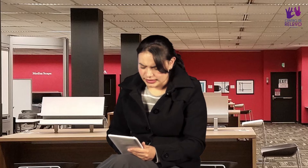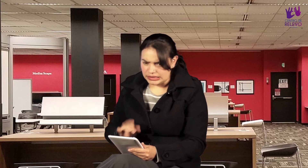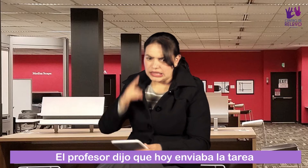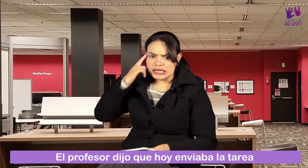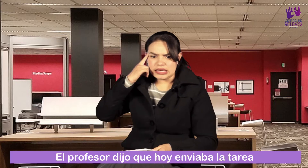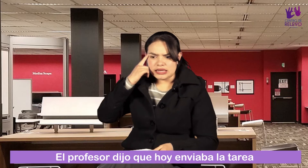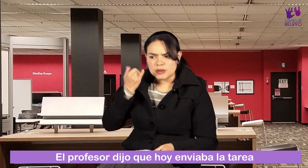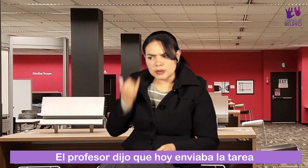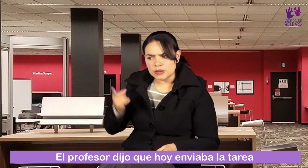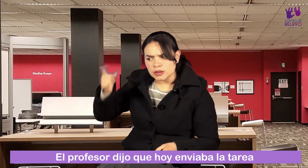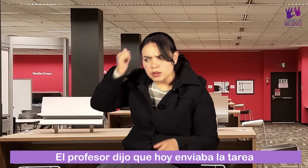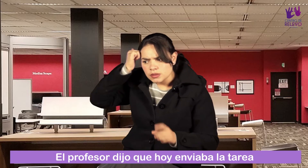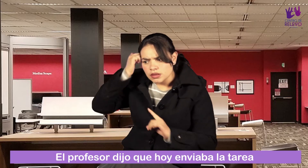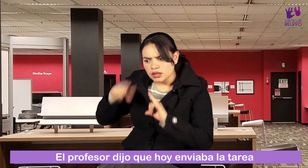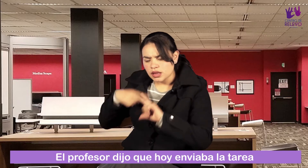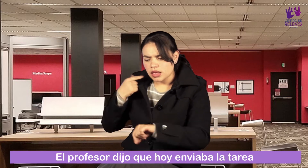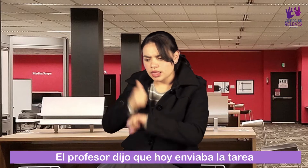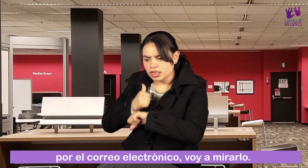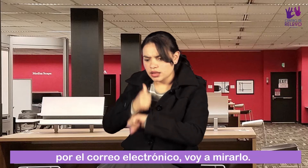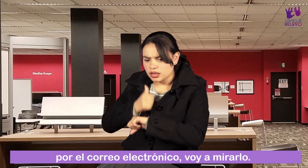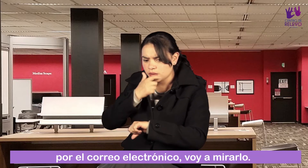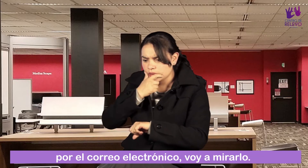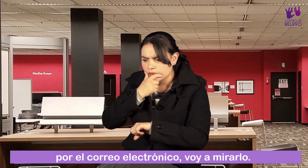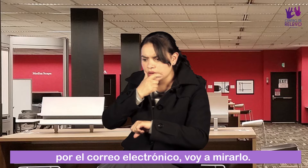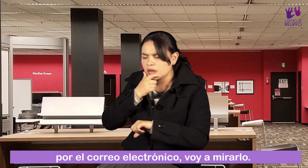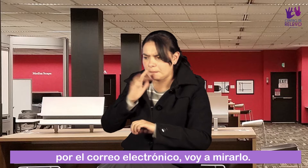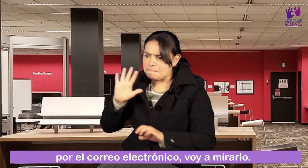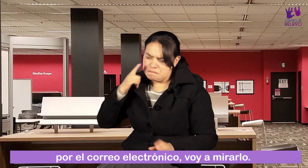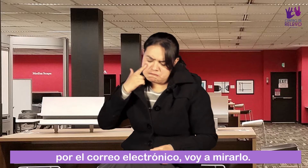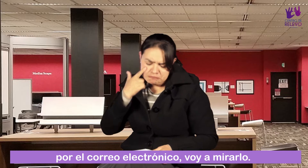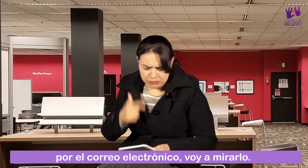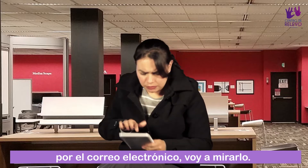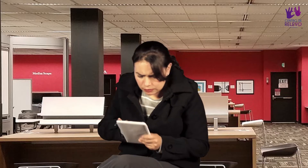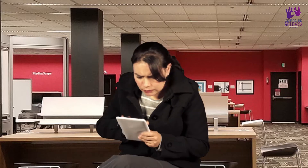El profesor dijo que hoy enviaba la tarea por el correo electrónico. Voy a mirarlo.